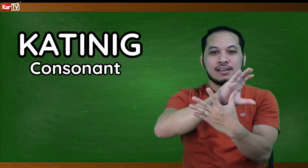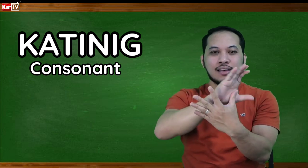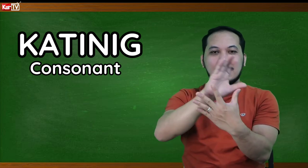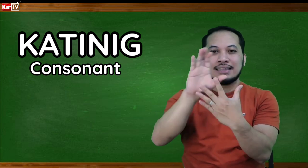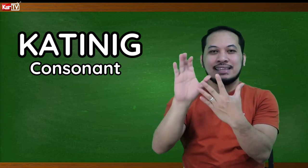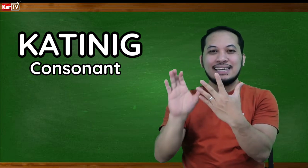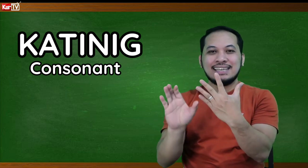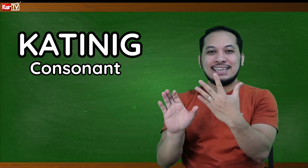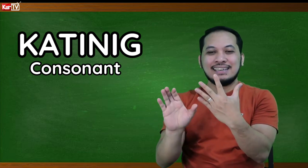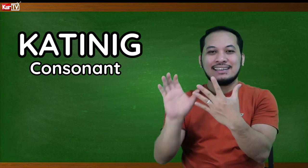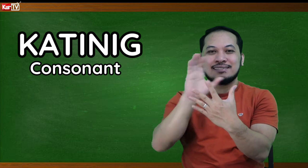Katinig.